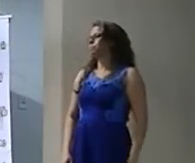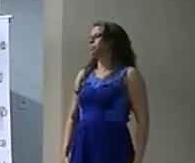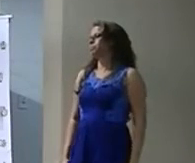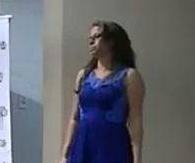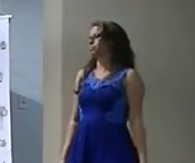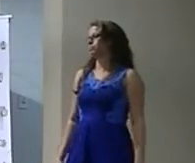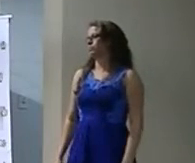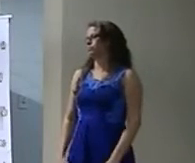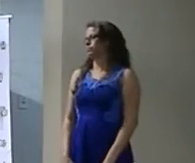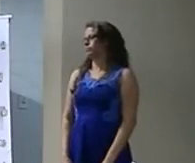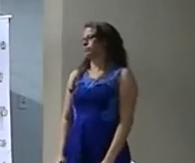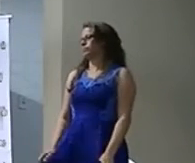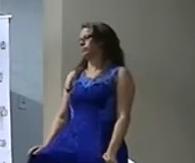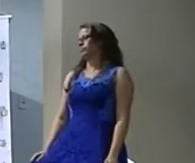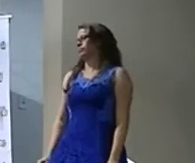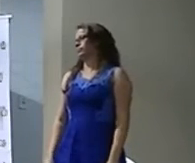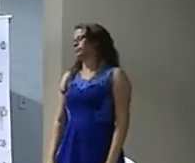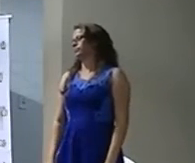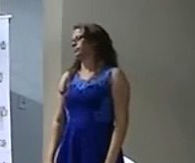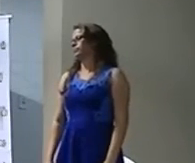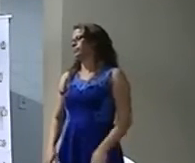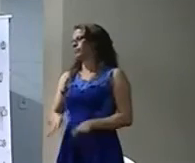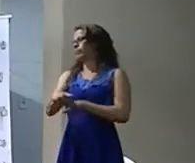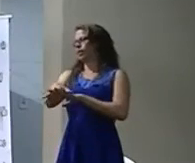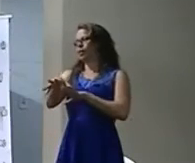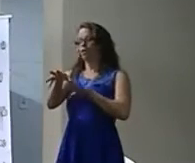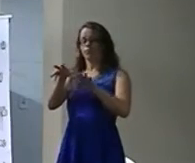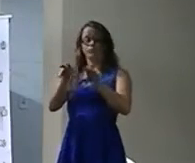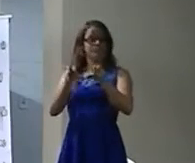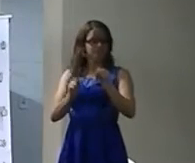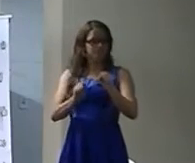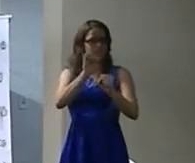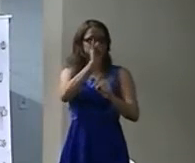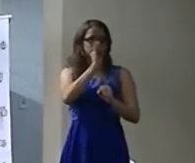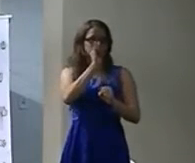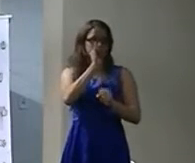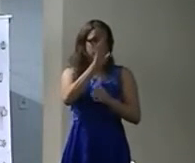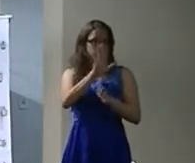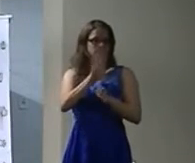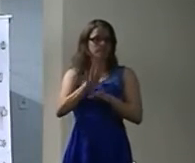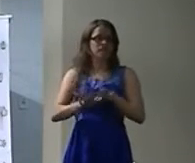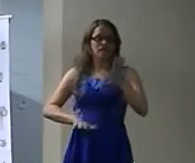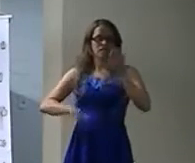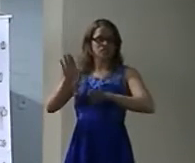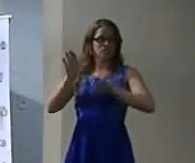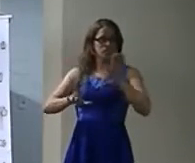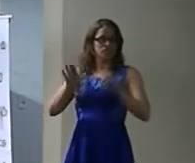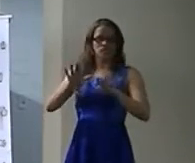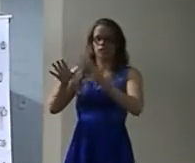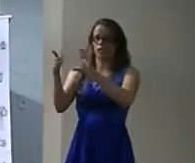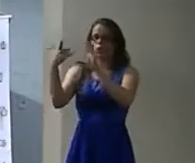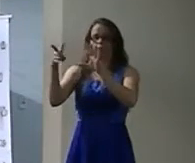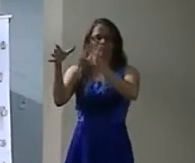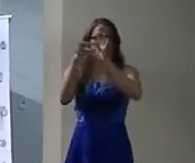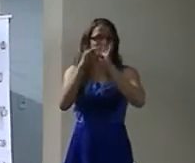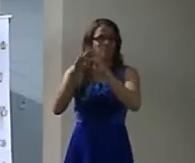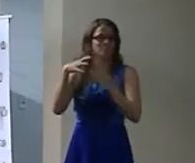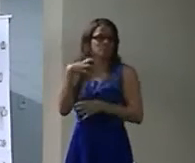Formação com competência Então tem que ter pertencimento Sentimento e vínculo afetivo Precisa construir